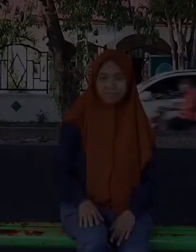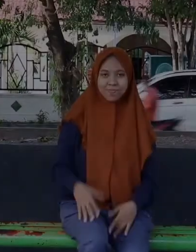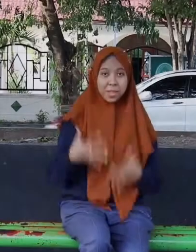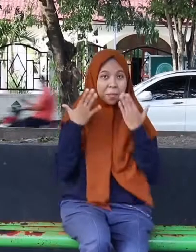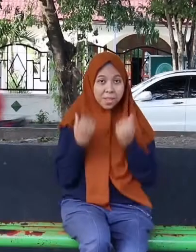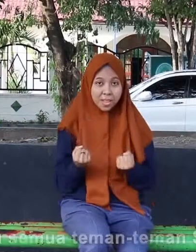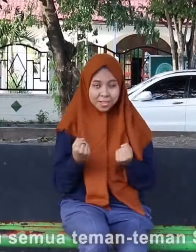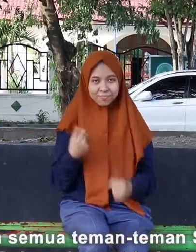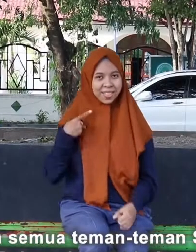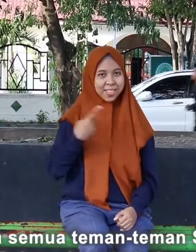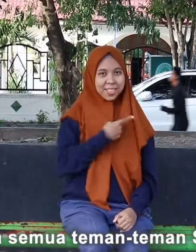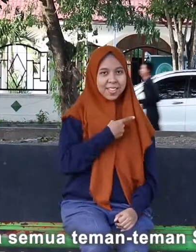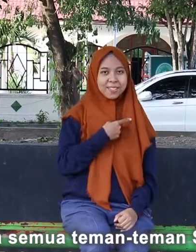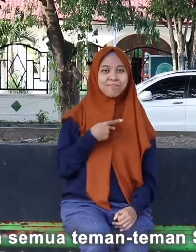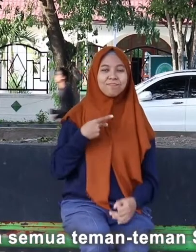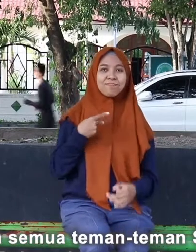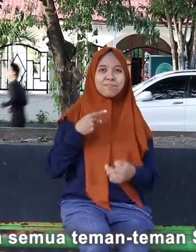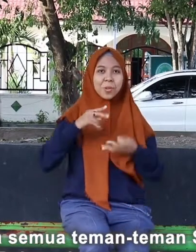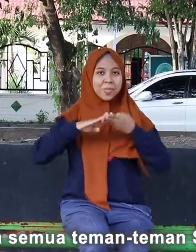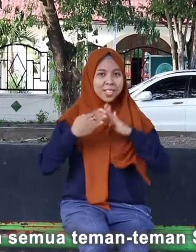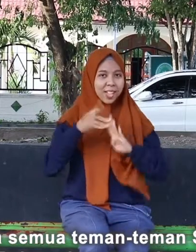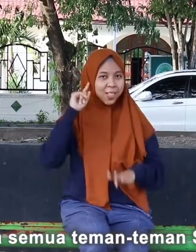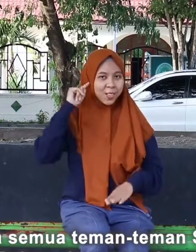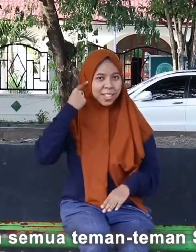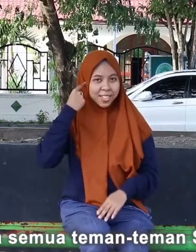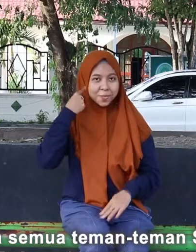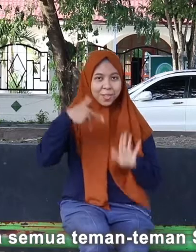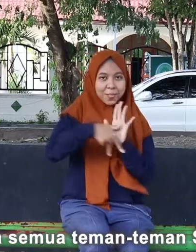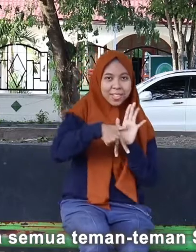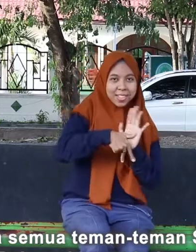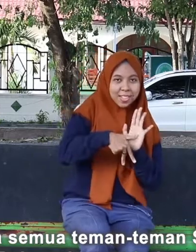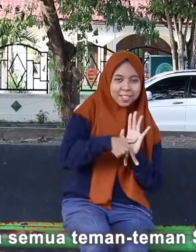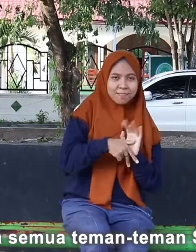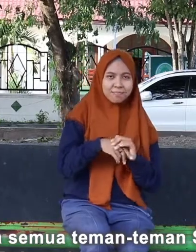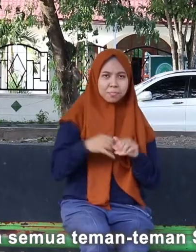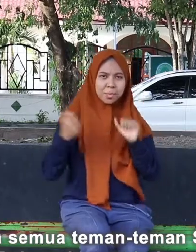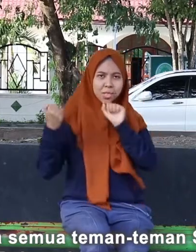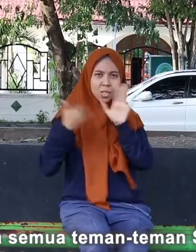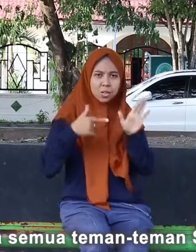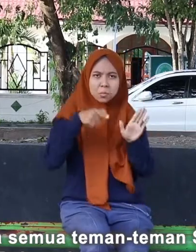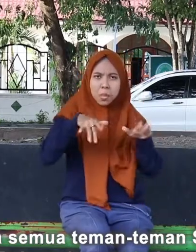Harapan saya, kita semua teman Tuli Sultan bisa di situ.